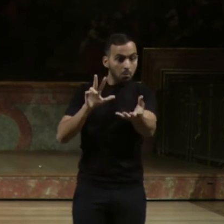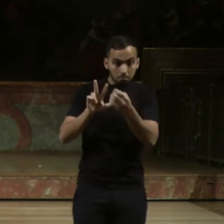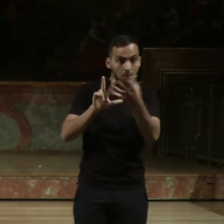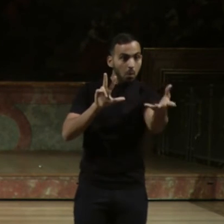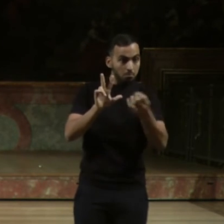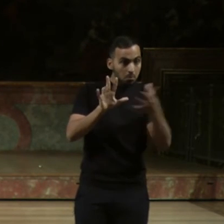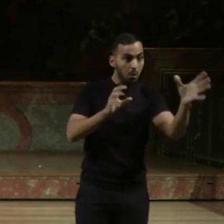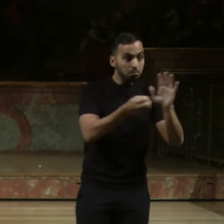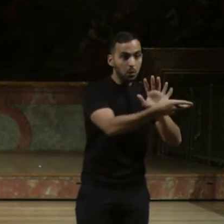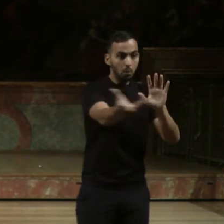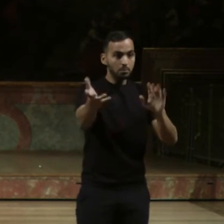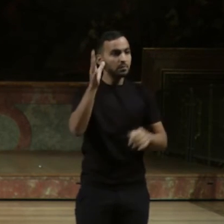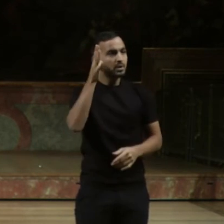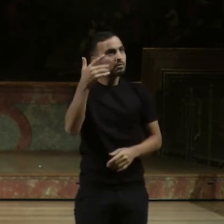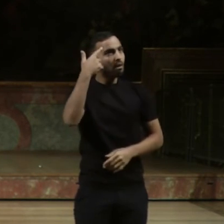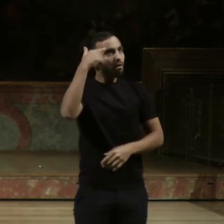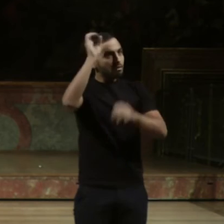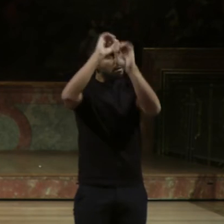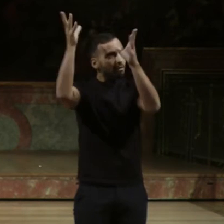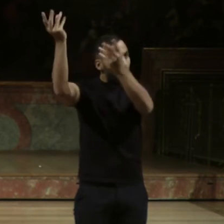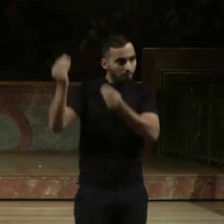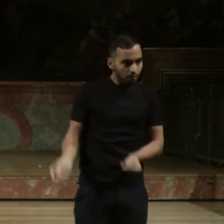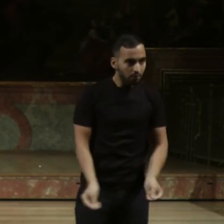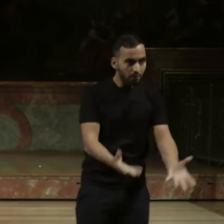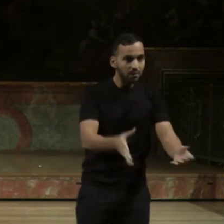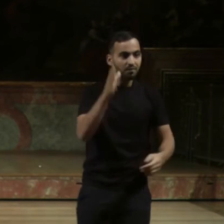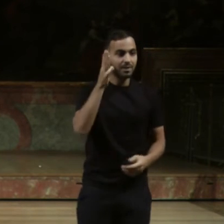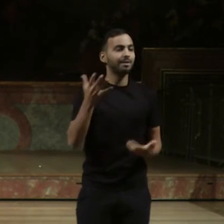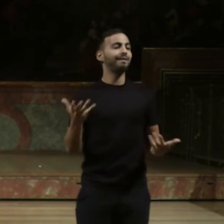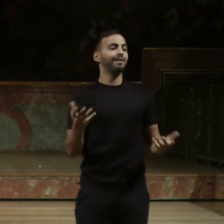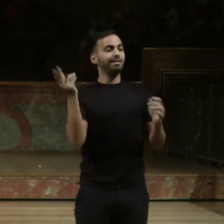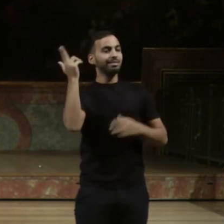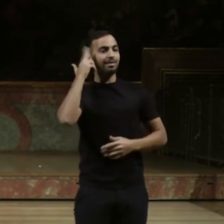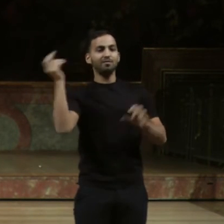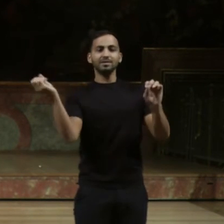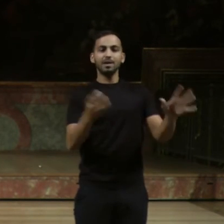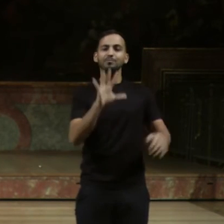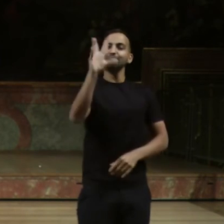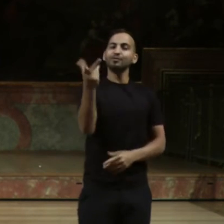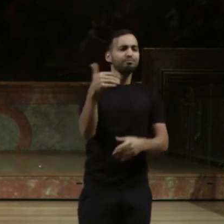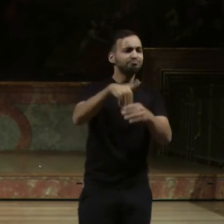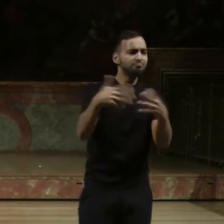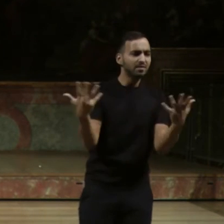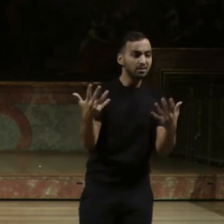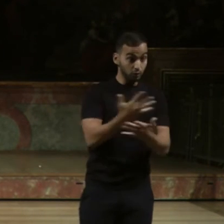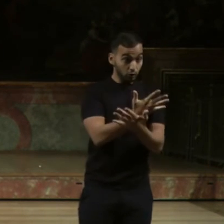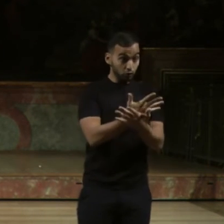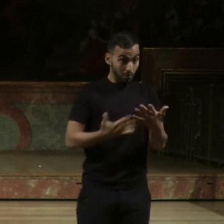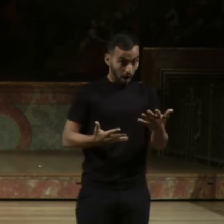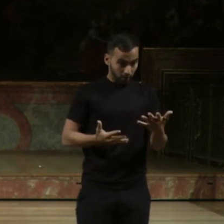ihre Bilder dazu vermitteln werden. Das Schöne am DevSlam ist, es sind nicht nur sprachliche Beiträge, sondern bewusst